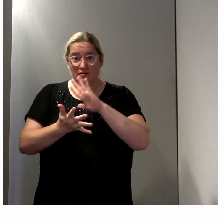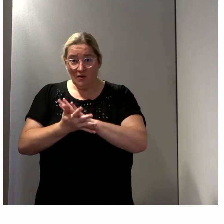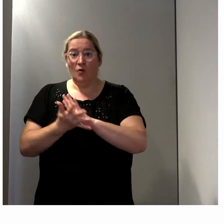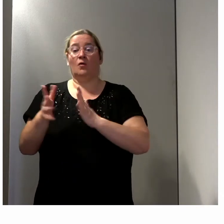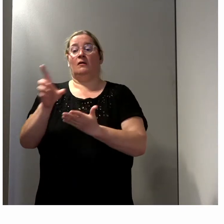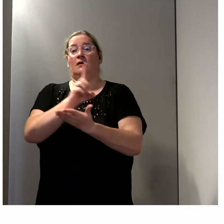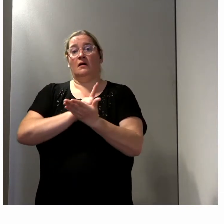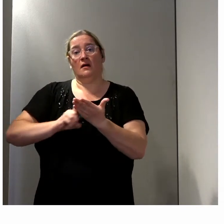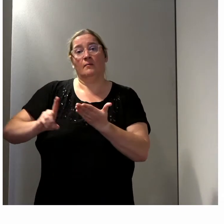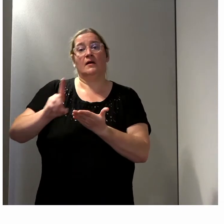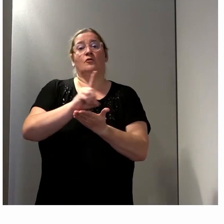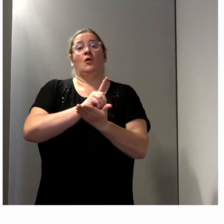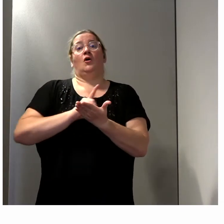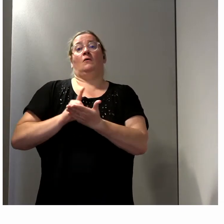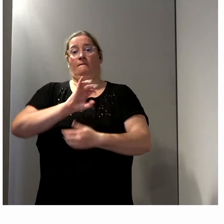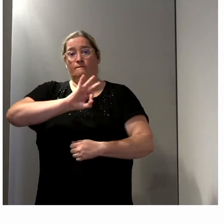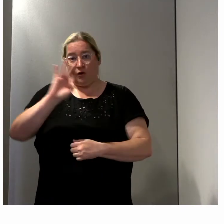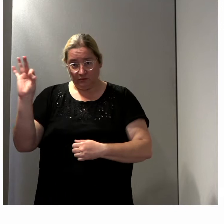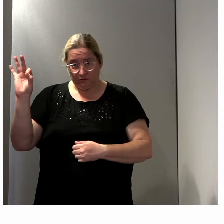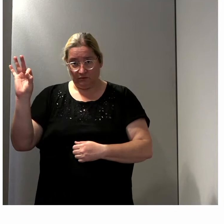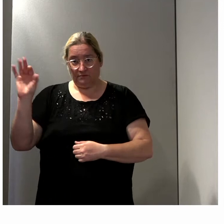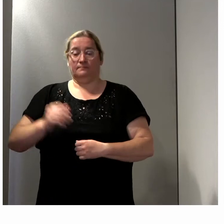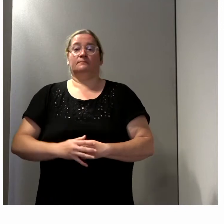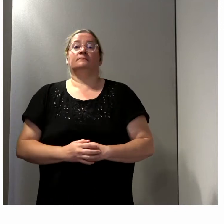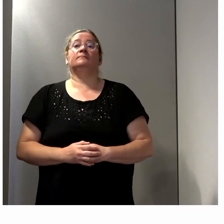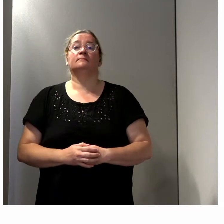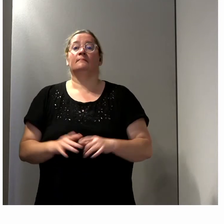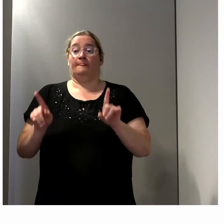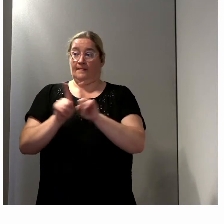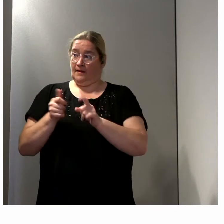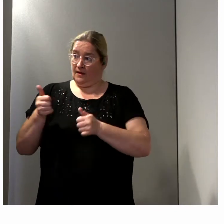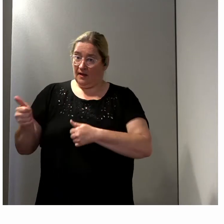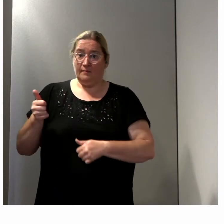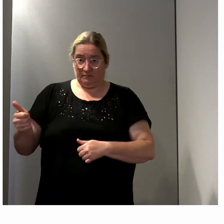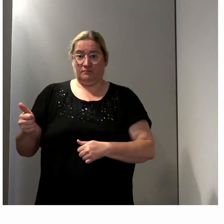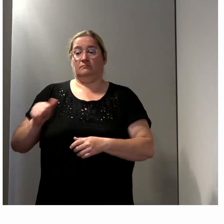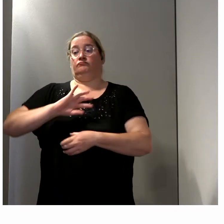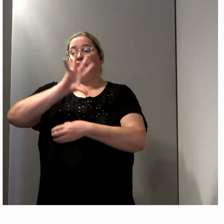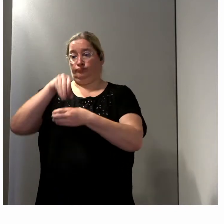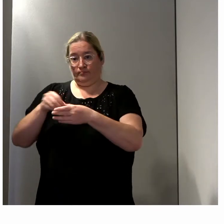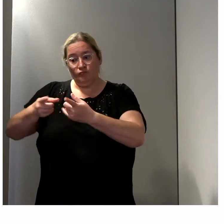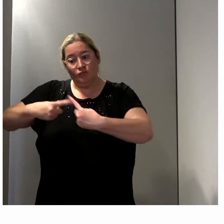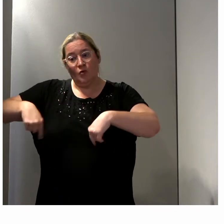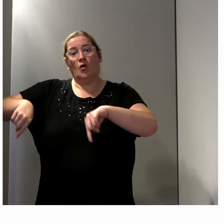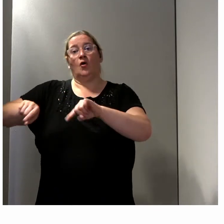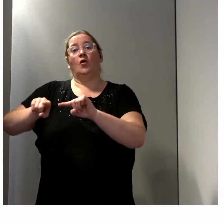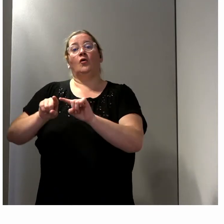départements de France et est assesseur au sein de la commission